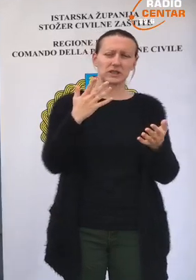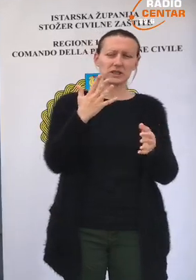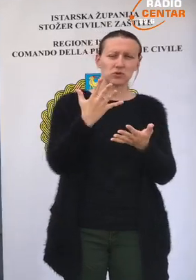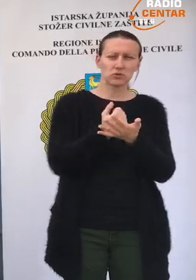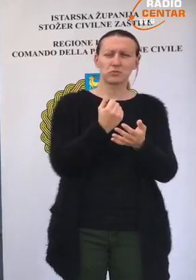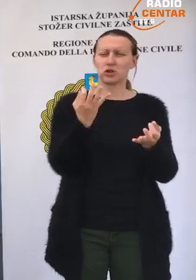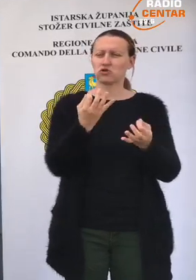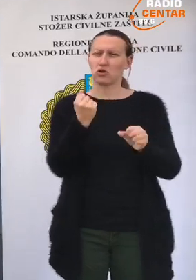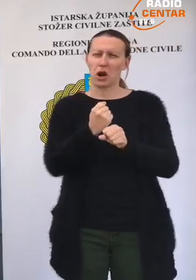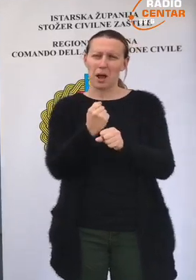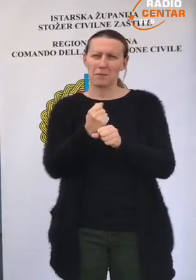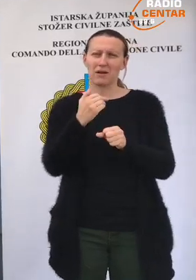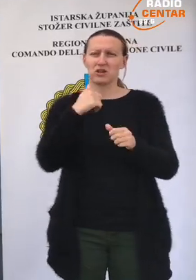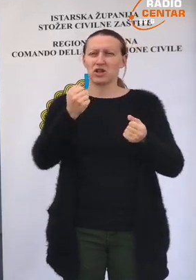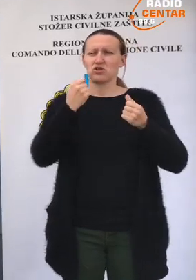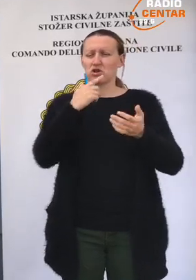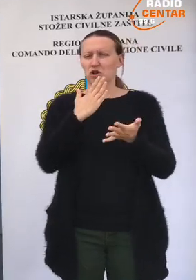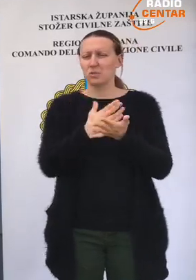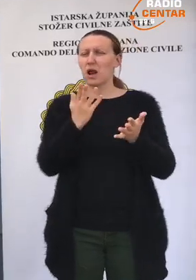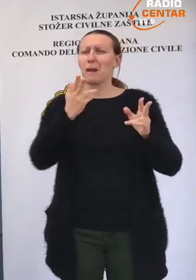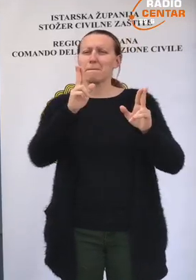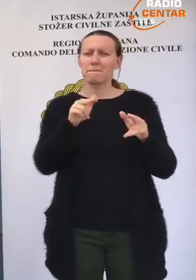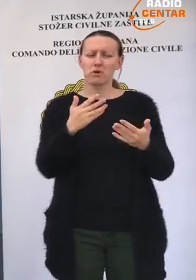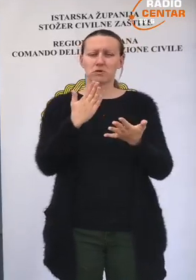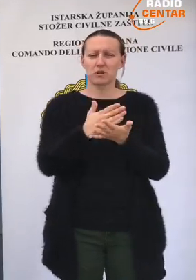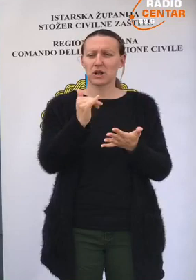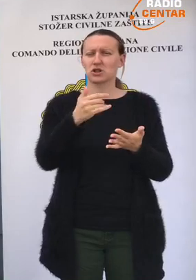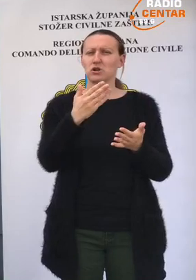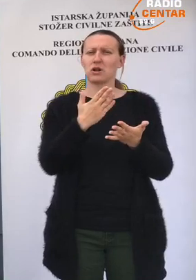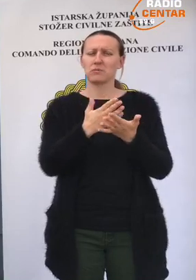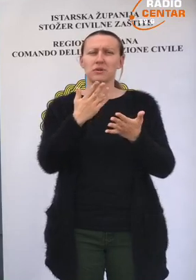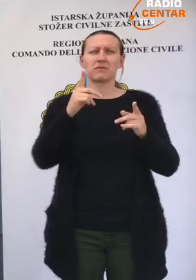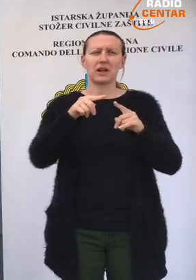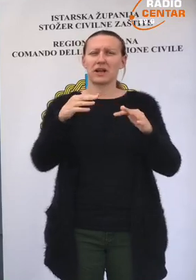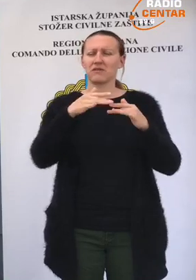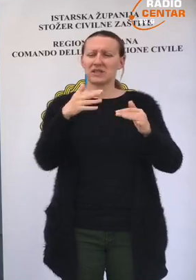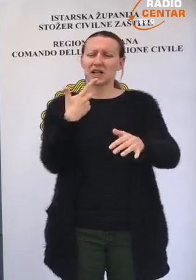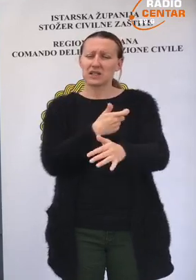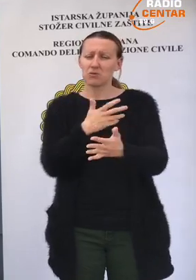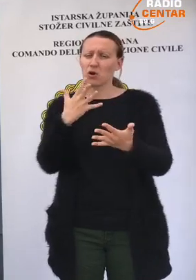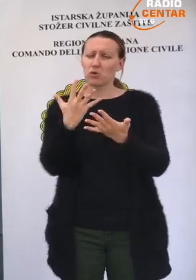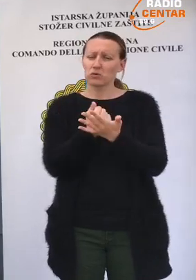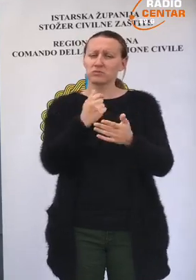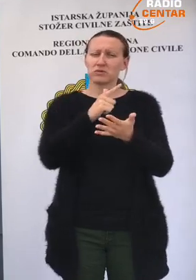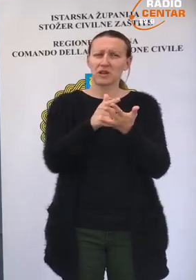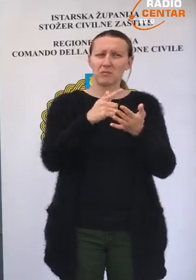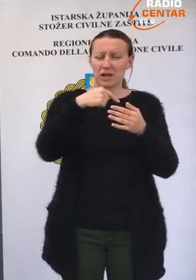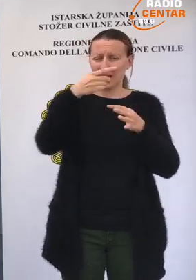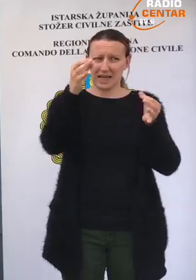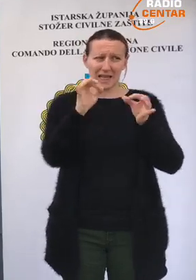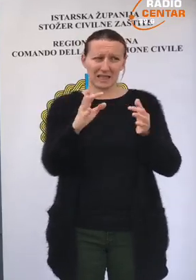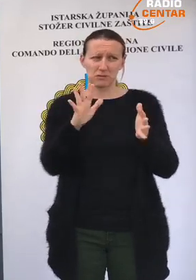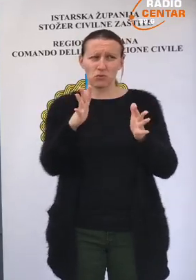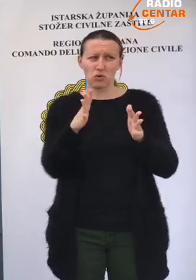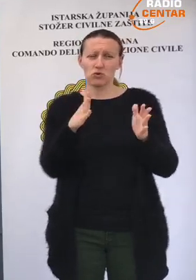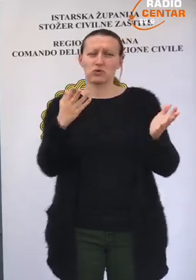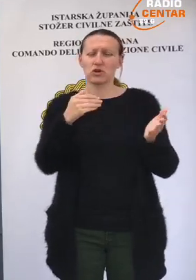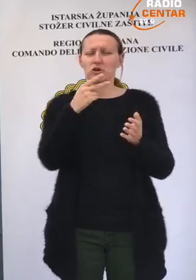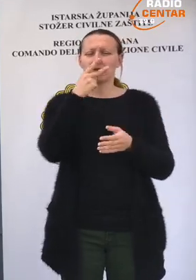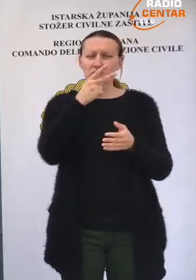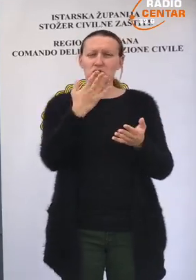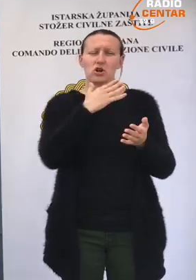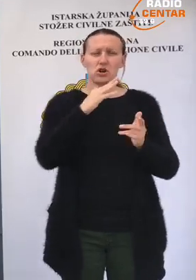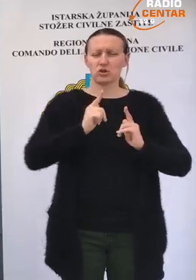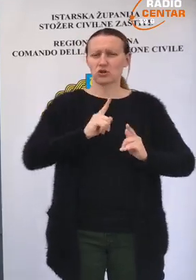primjeni, što teško da će biti, ali može ispast da će biti primjena i određenih vrsta cijepe, već u onom trenutku, to će dati